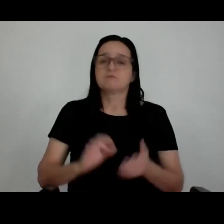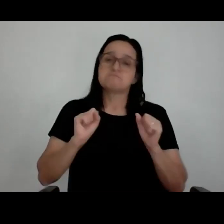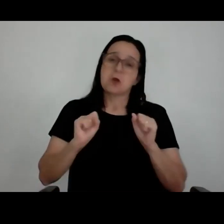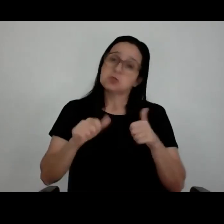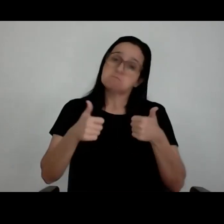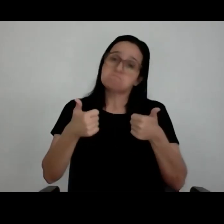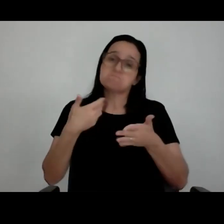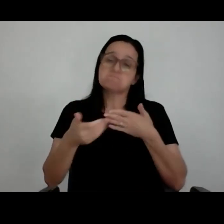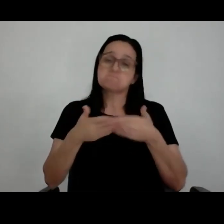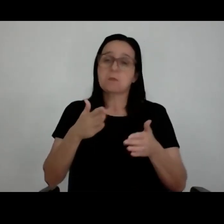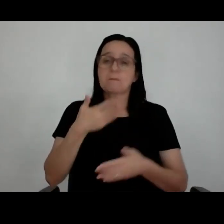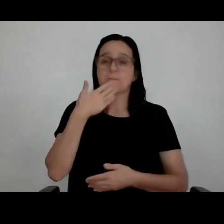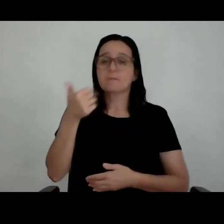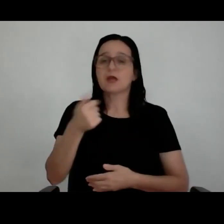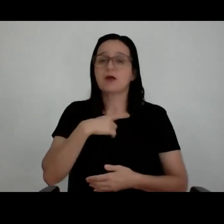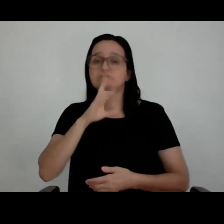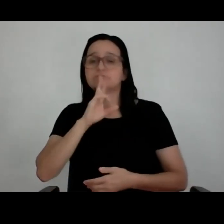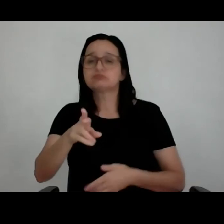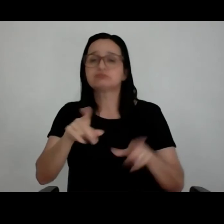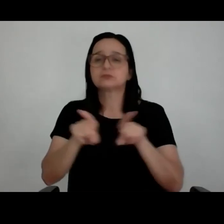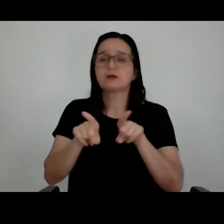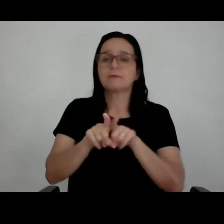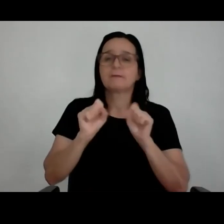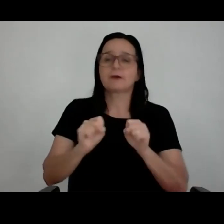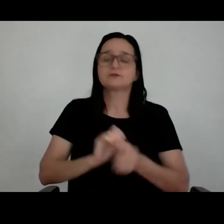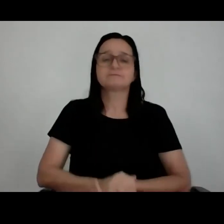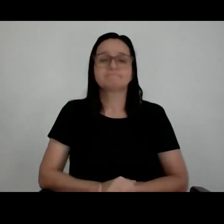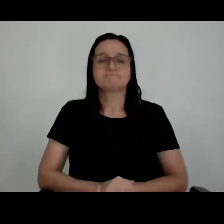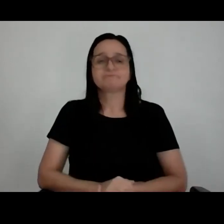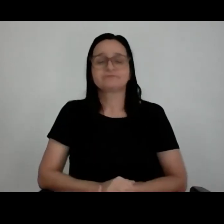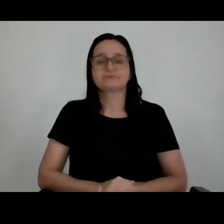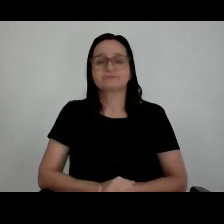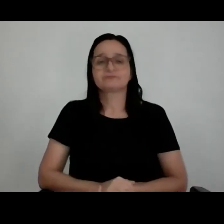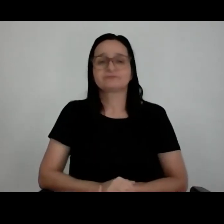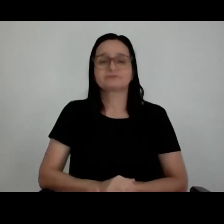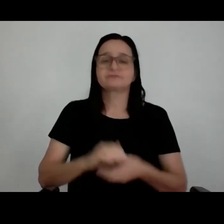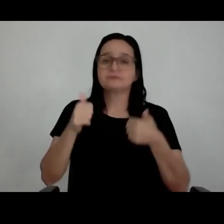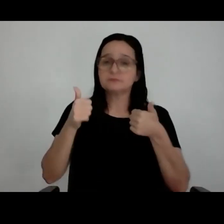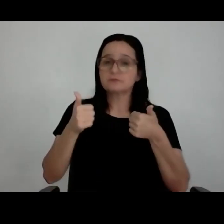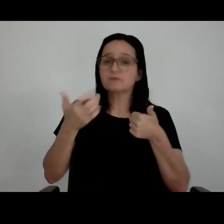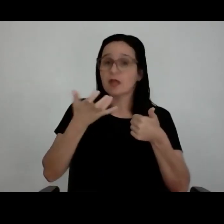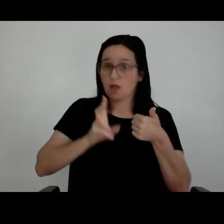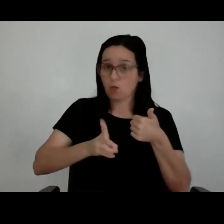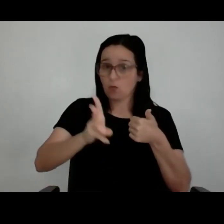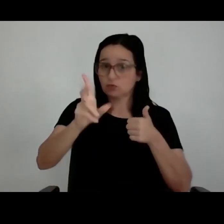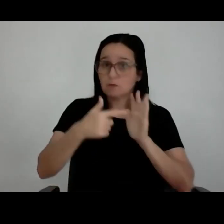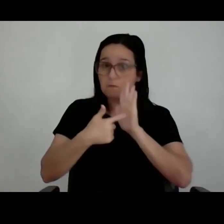essa... Responder uma pergunta para não deixar no vácuo. João, então, se você quiser seguir com a apresentação do seu projeto, pode seguir e